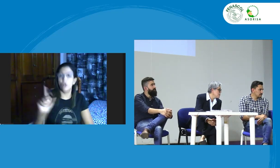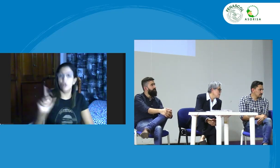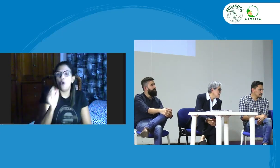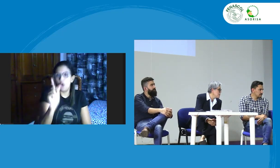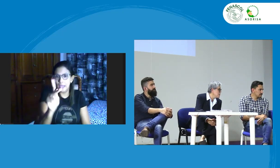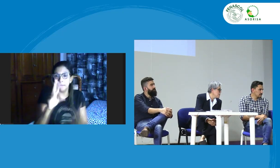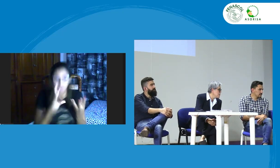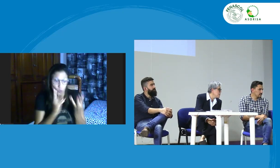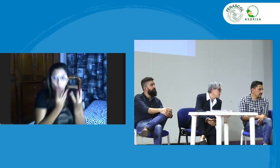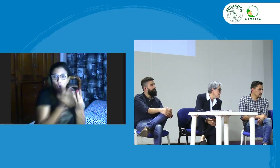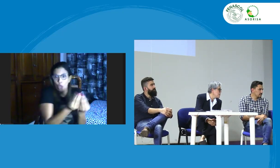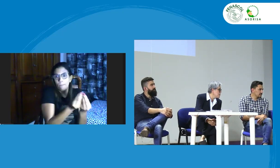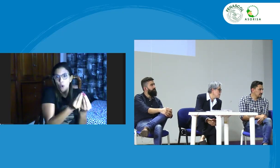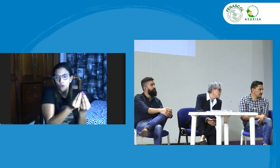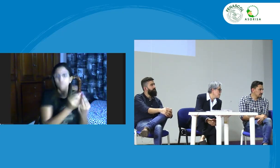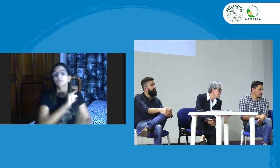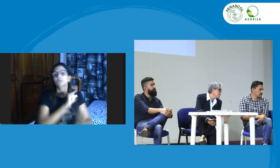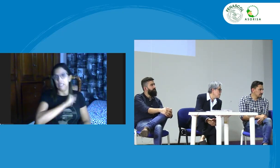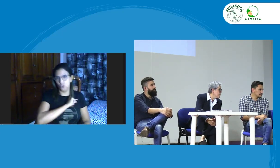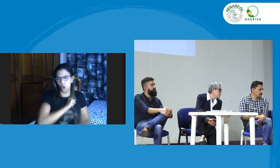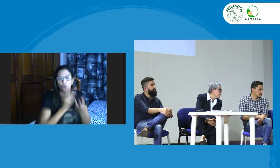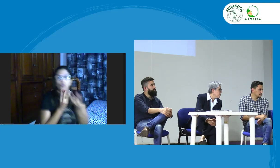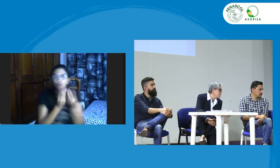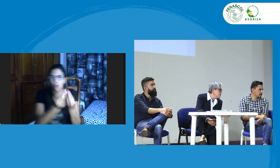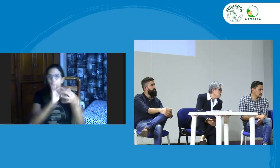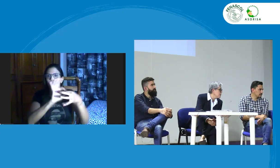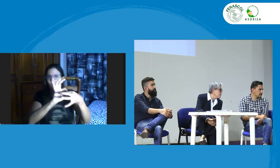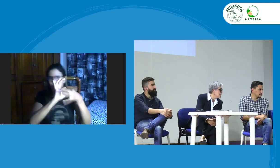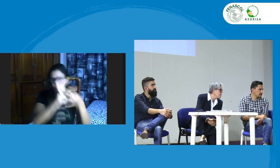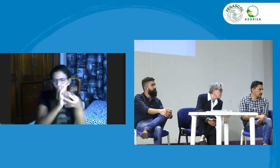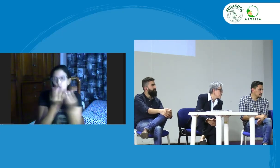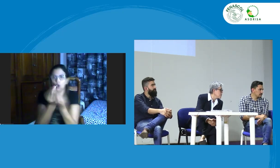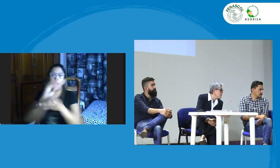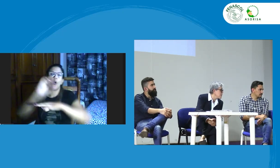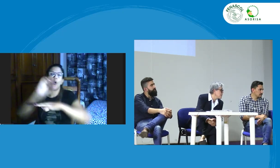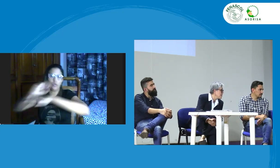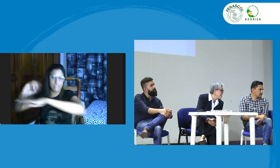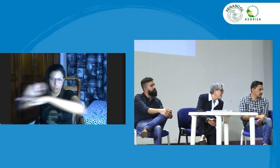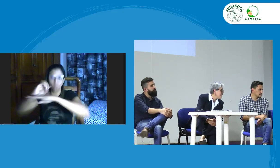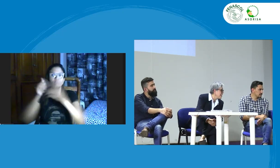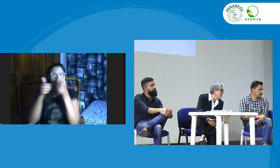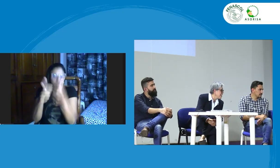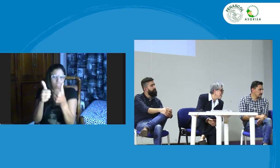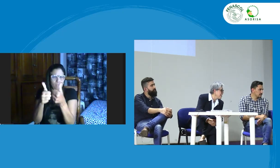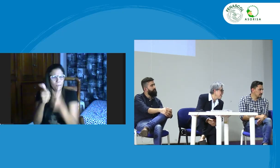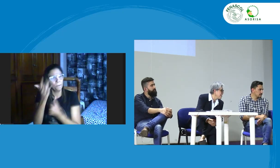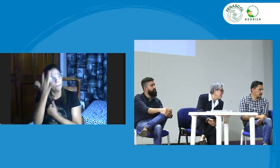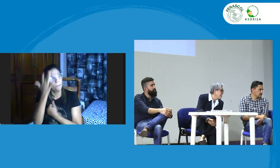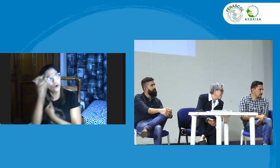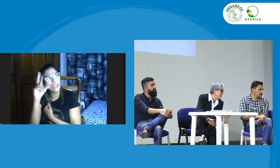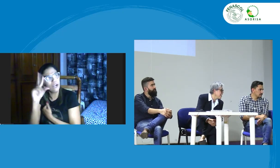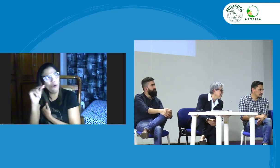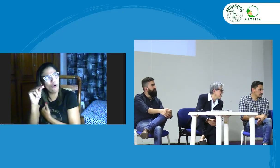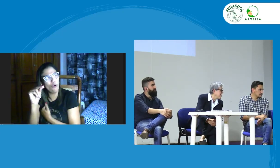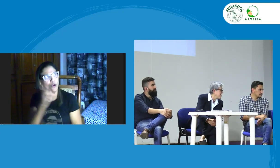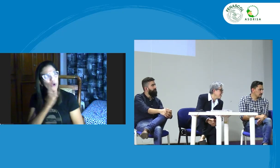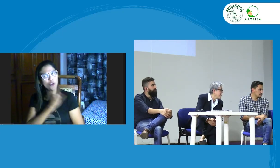lingüística que ya tiene una trayectoria y pues que también tenemos distintos grupos grupos de Linsor de FENASCOL y otras